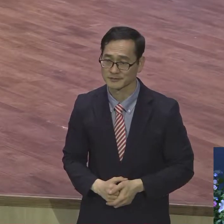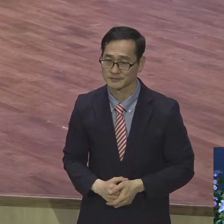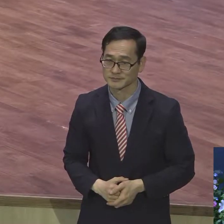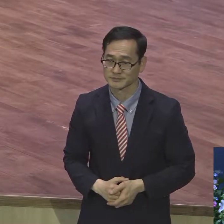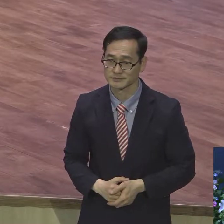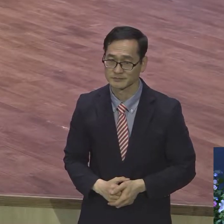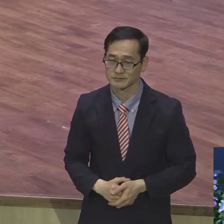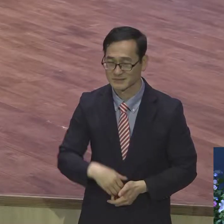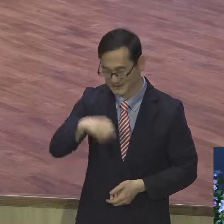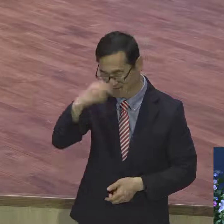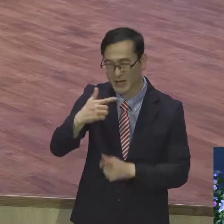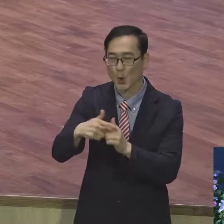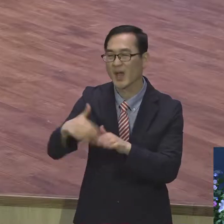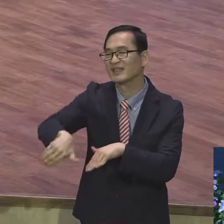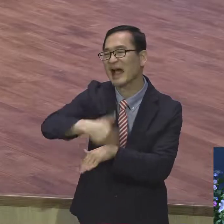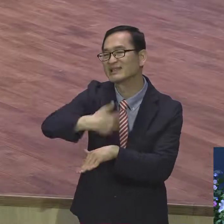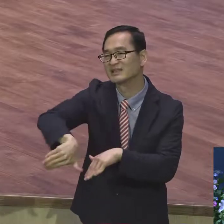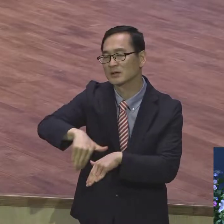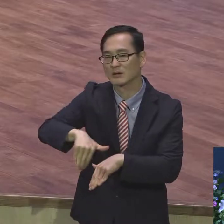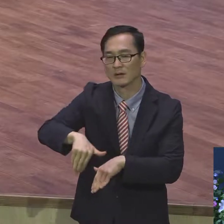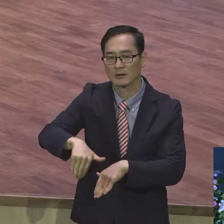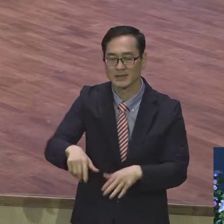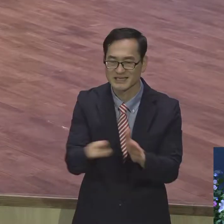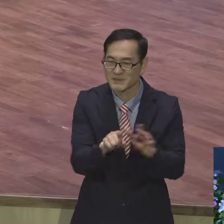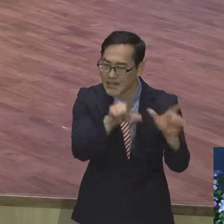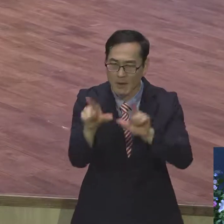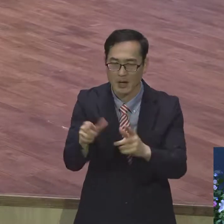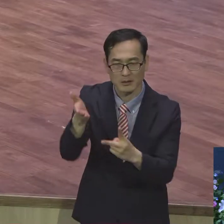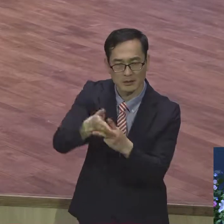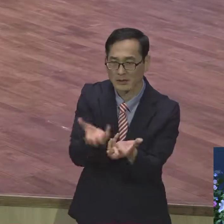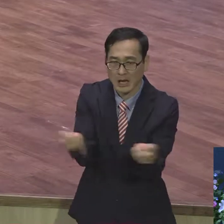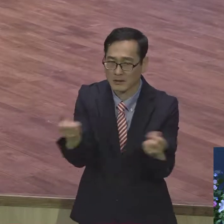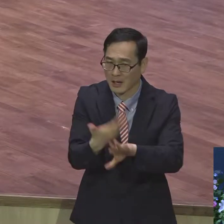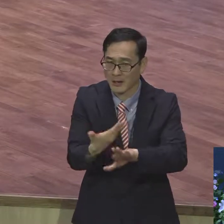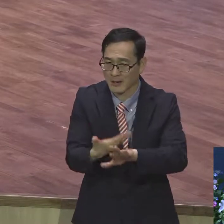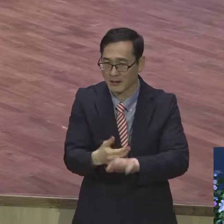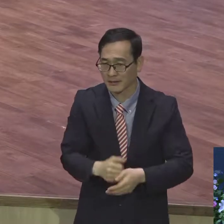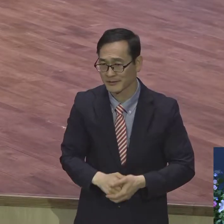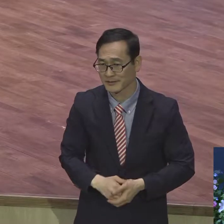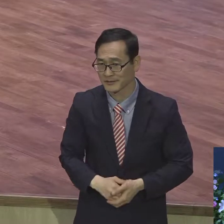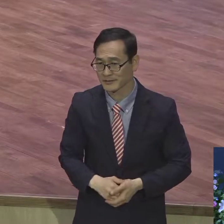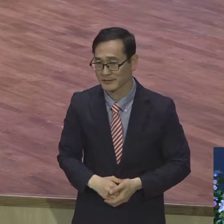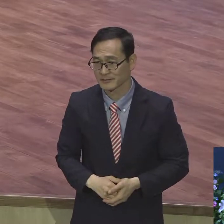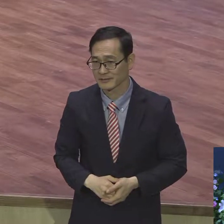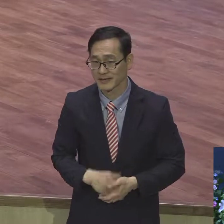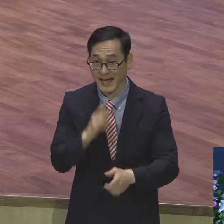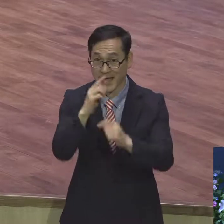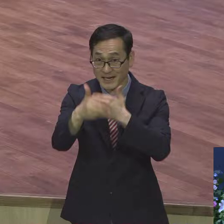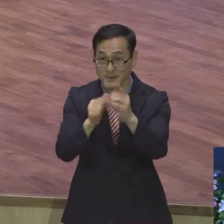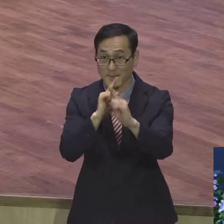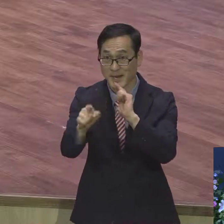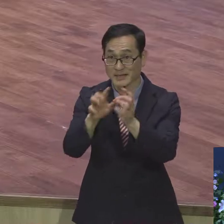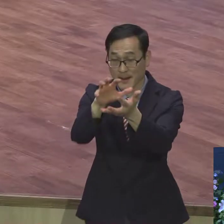다녔지. 신앙생활이 뭐냐. 하나님의 말씀을 내 마음에 받고 순종하는 거예요.